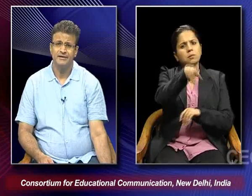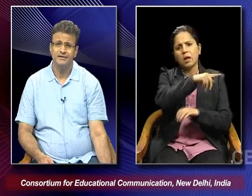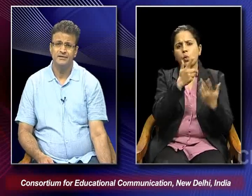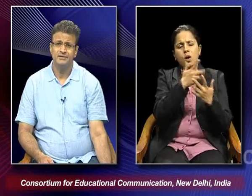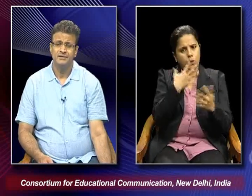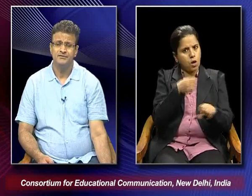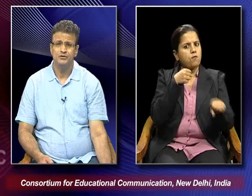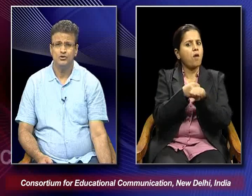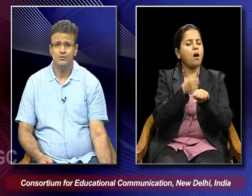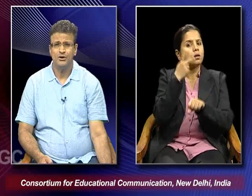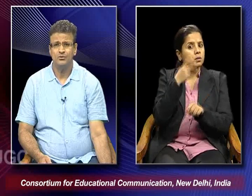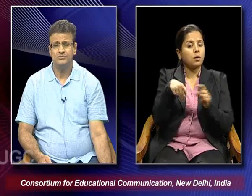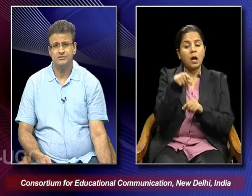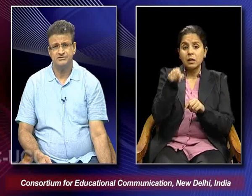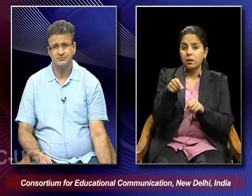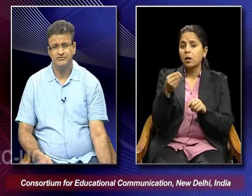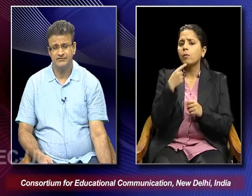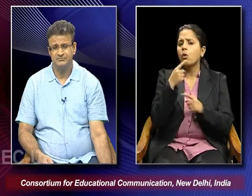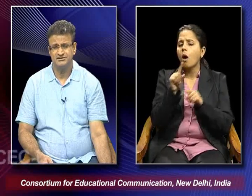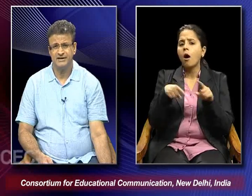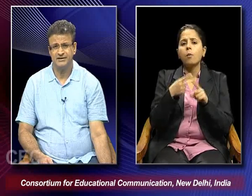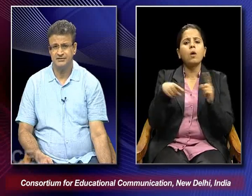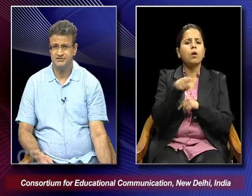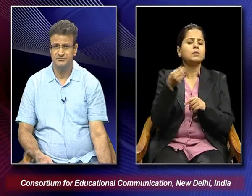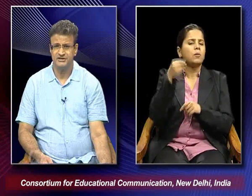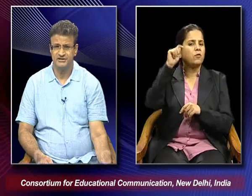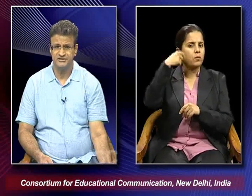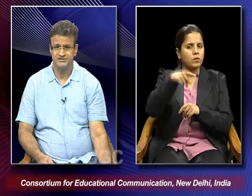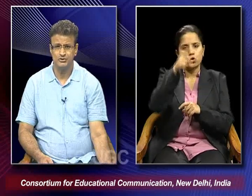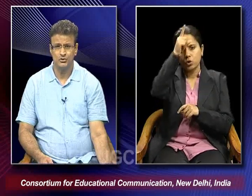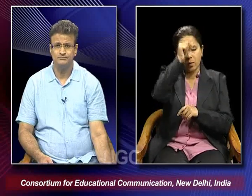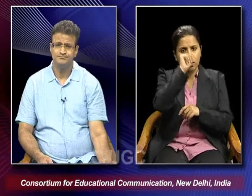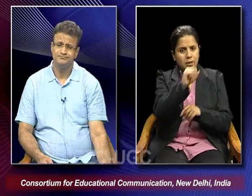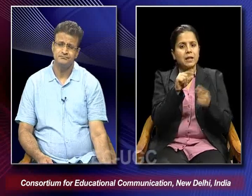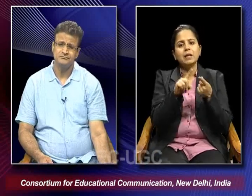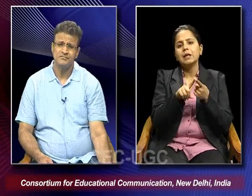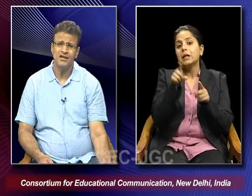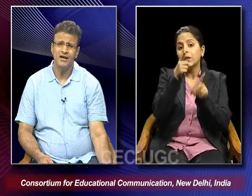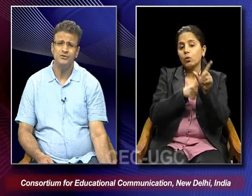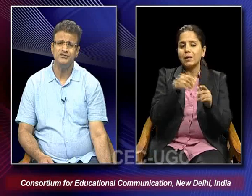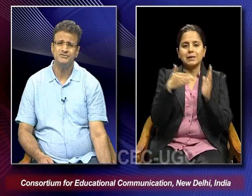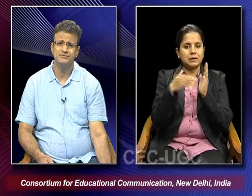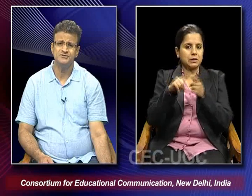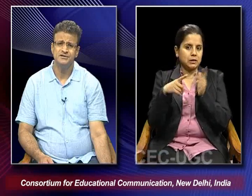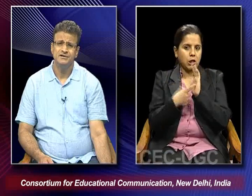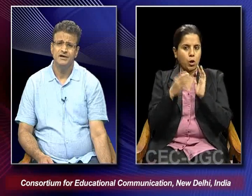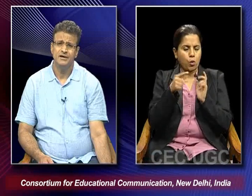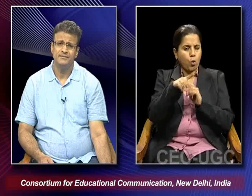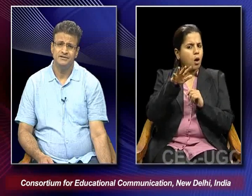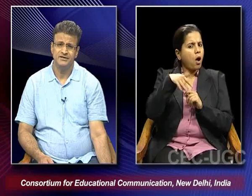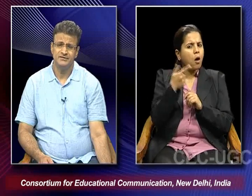And when you talk about some of the films like Germany Year Zero and how these films